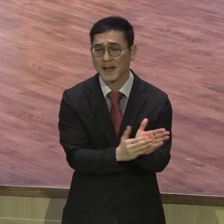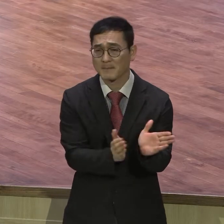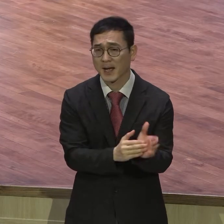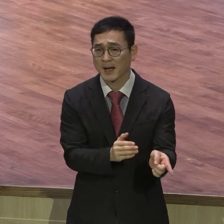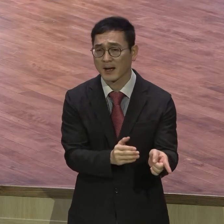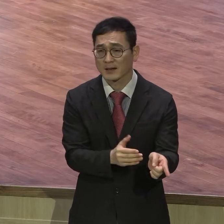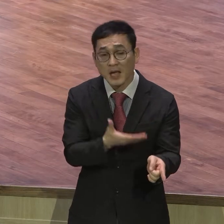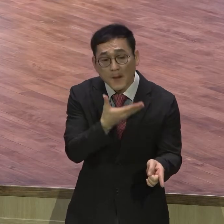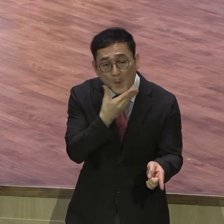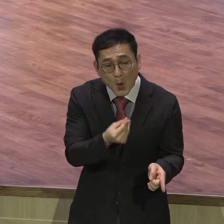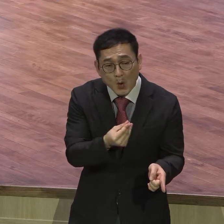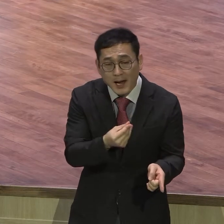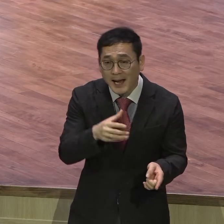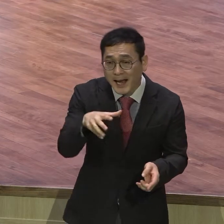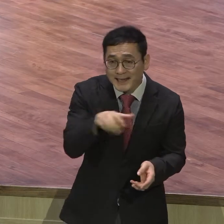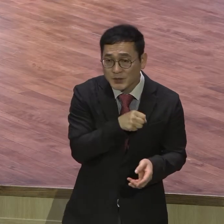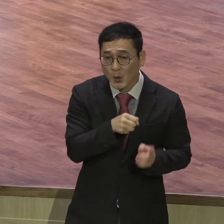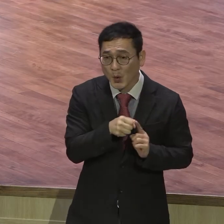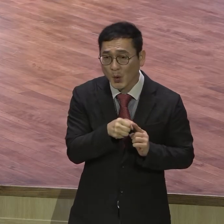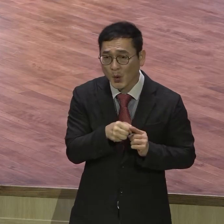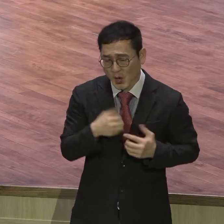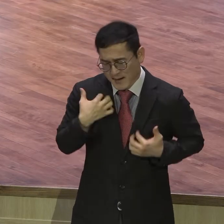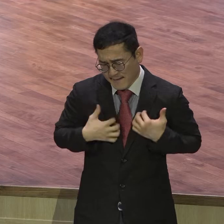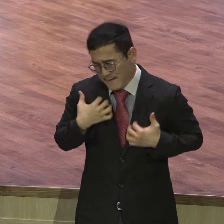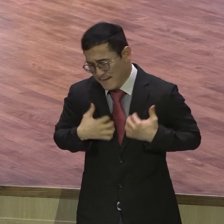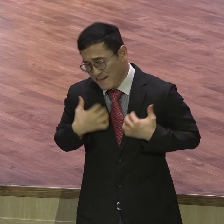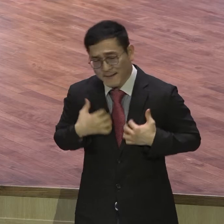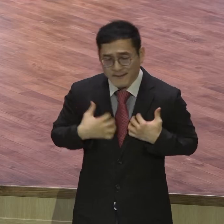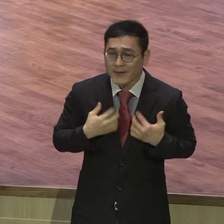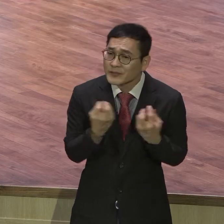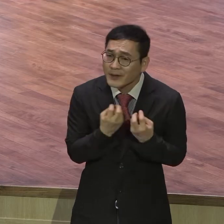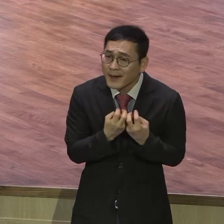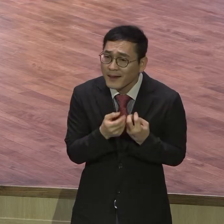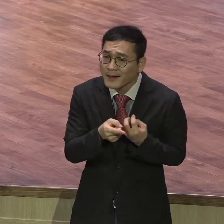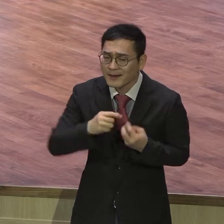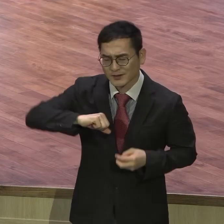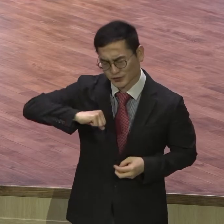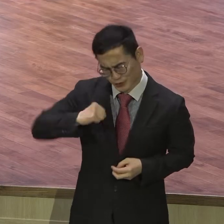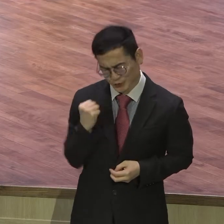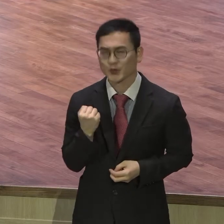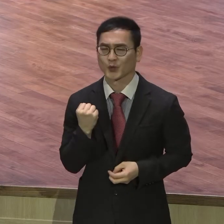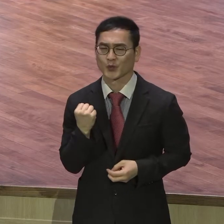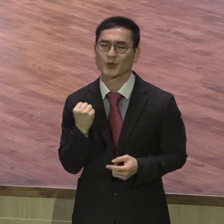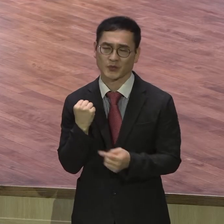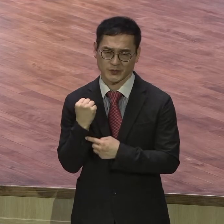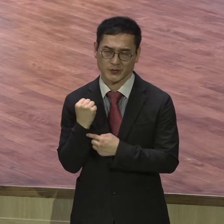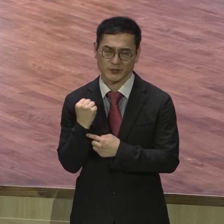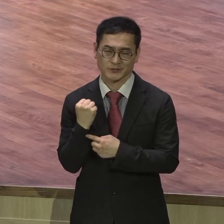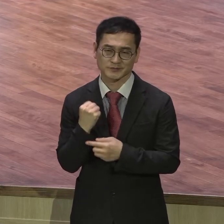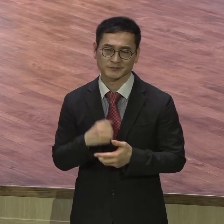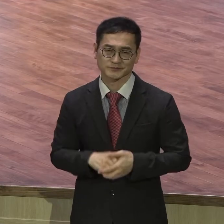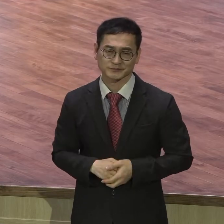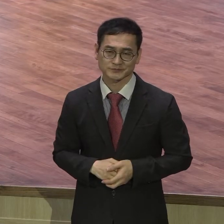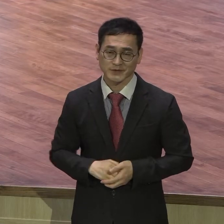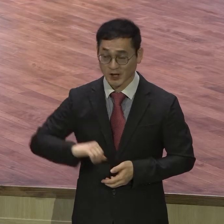복을 누리느냐. 순종할 때입니다. 순종. 순종을 해야 돼요. 순종이 제사보다 낫다.